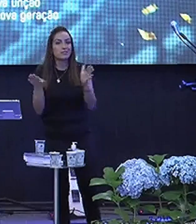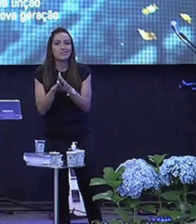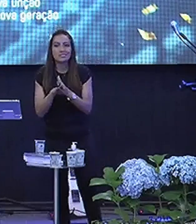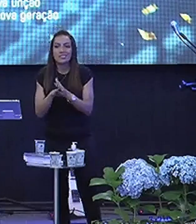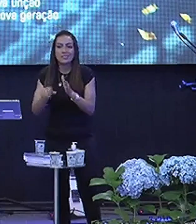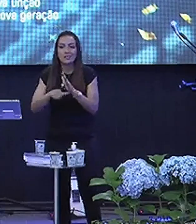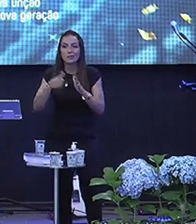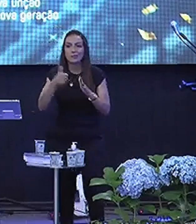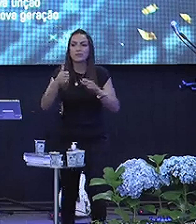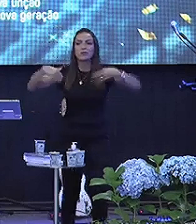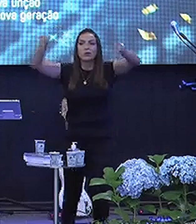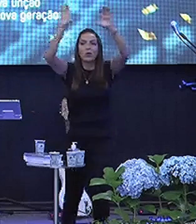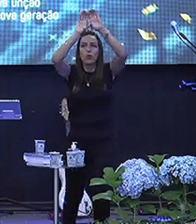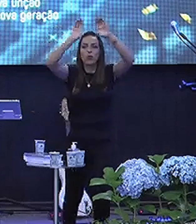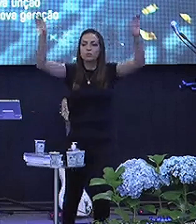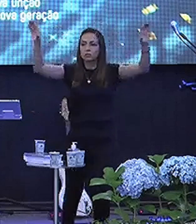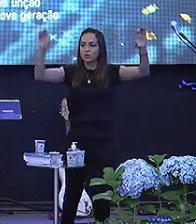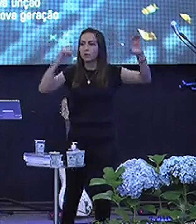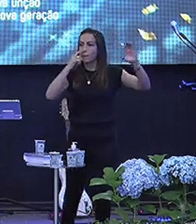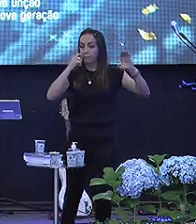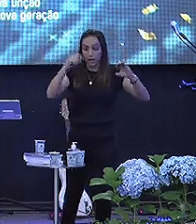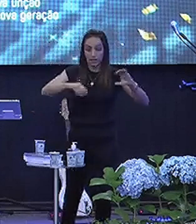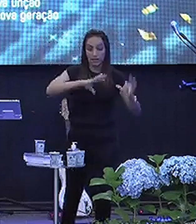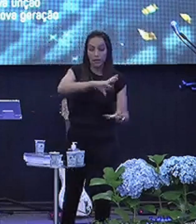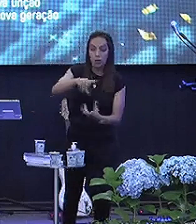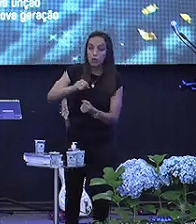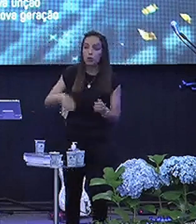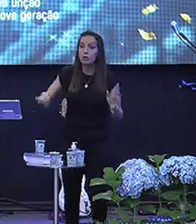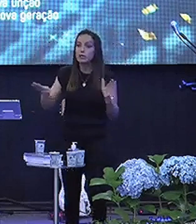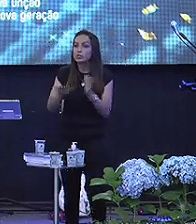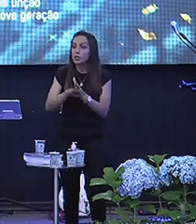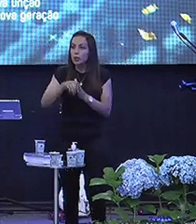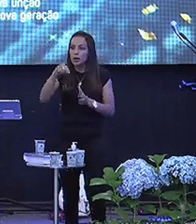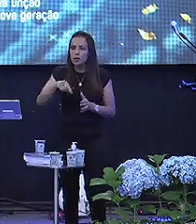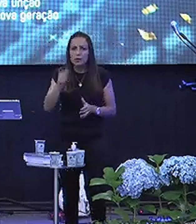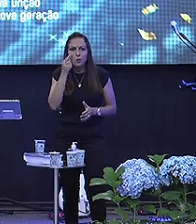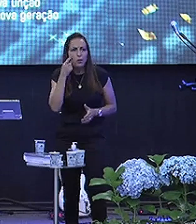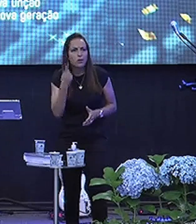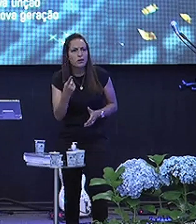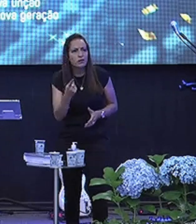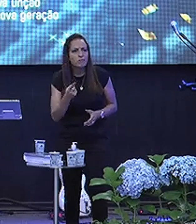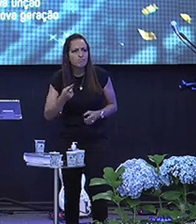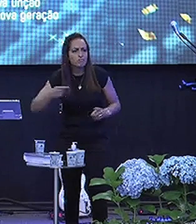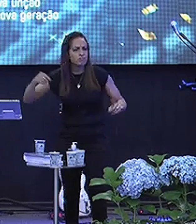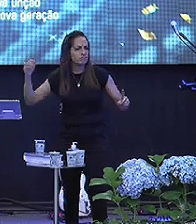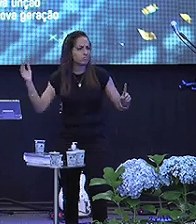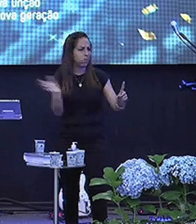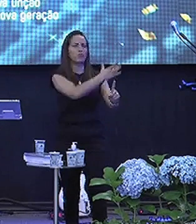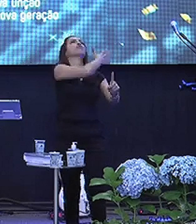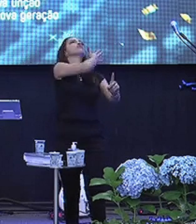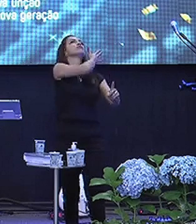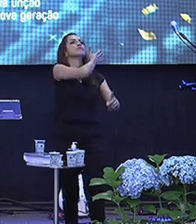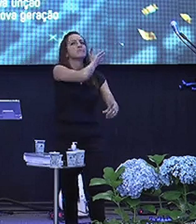No primeiro céu Que as pessoas falam Que é aqui o mundo Quando ele chegou aqui O que ele levou? Tapa na cara PAM